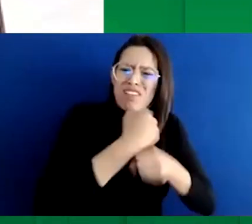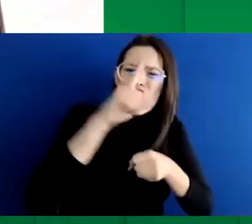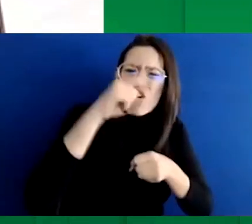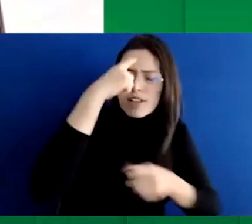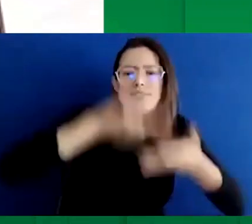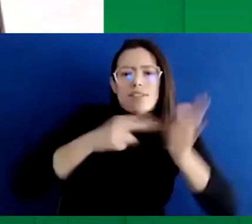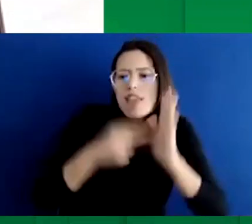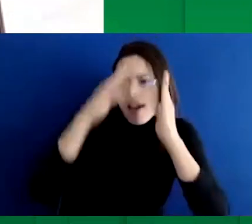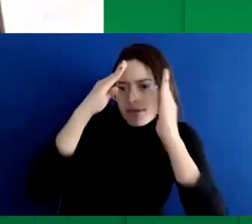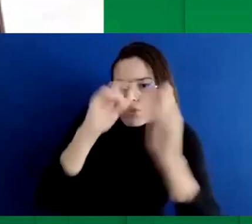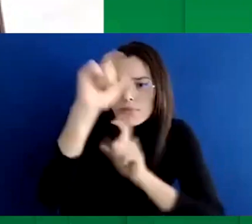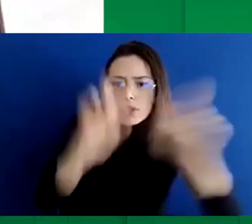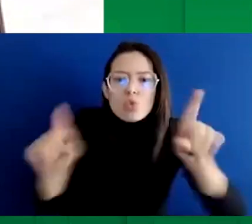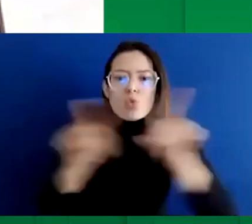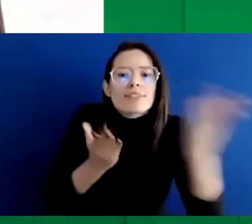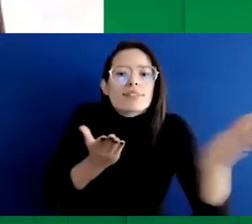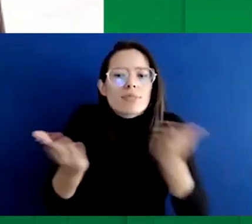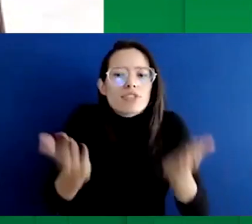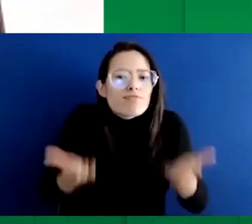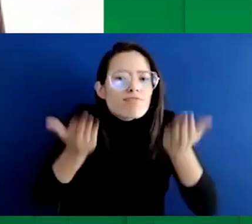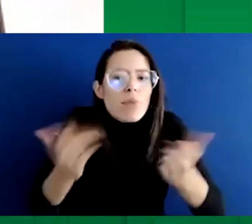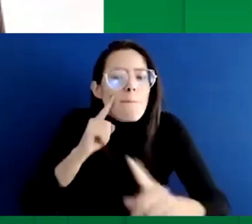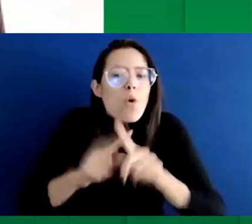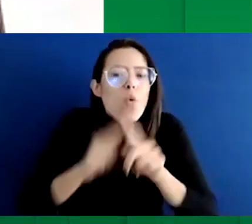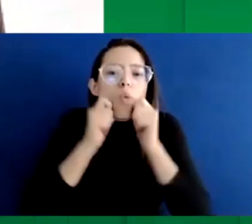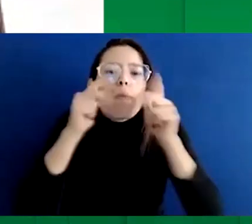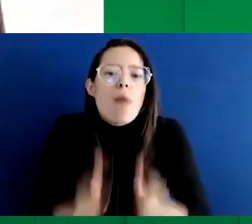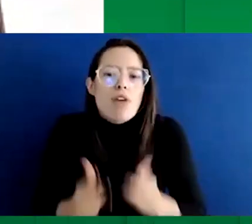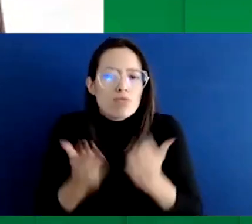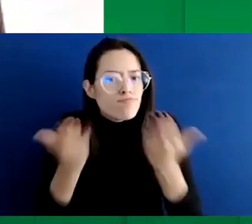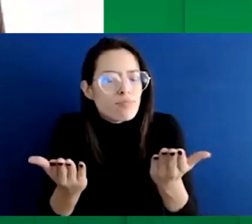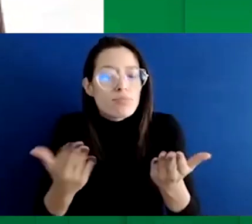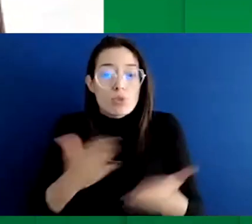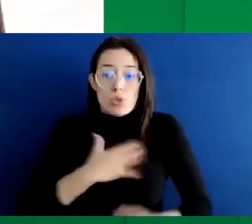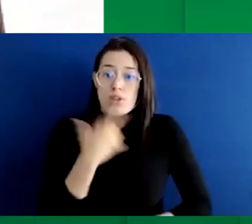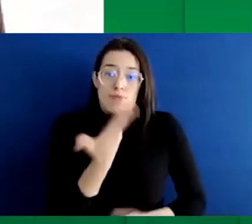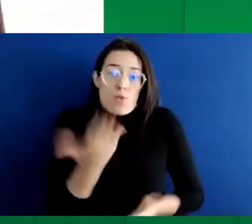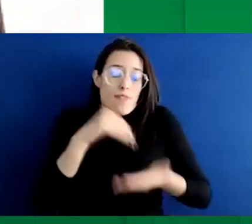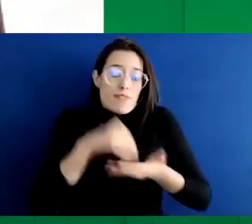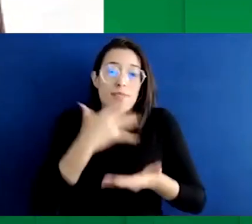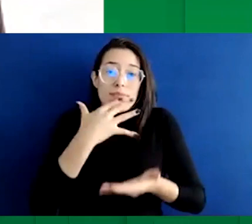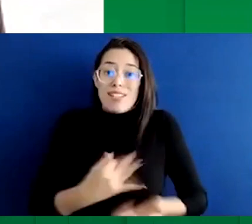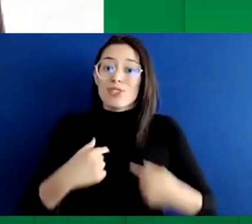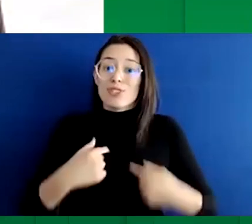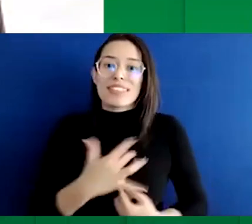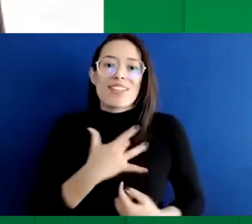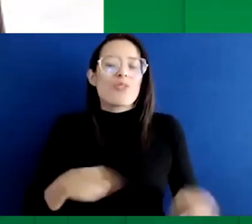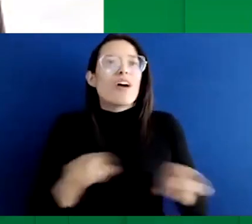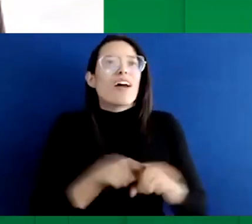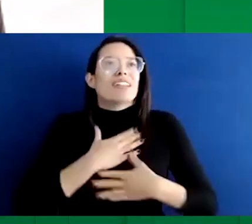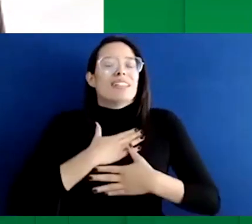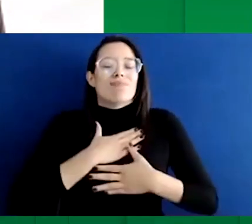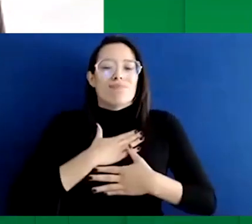trabajar y servirle a la humanidad. Y hoy, como repito, me llena de mucha satisfacción